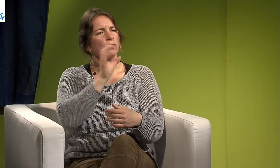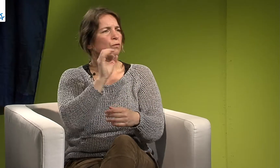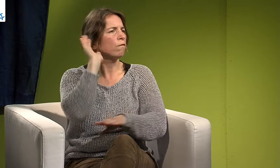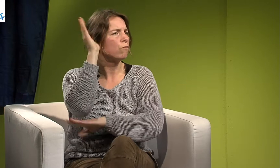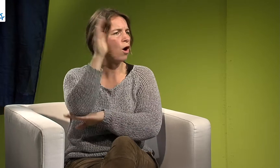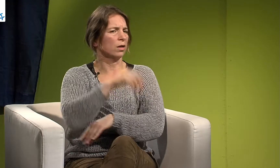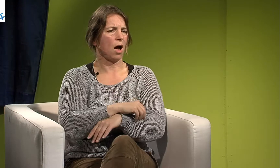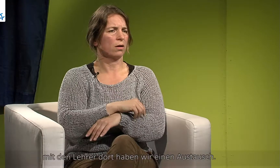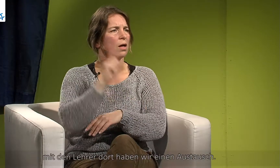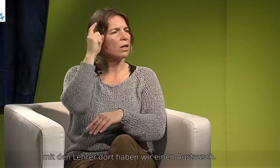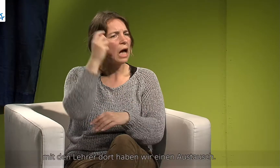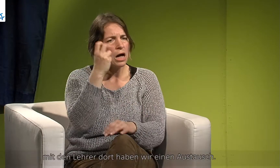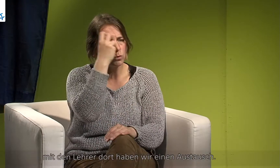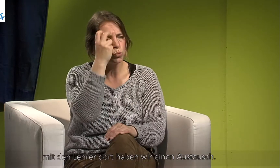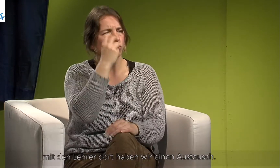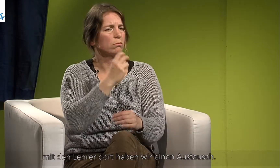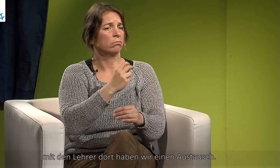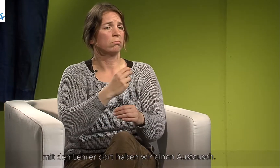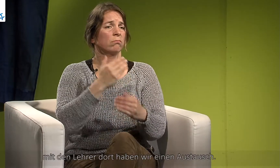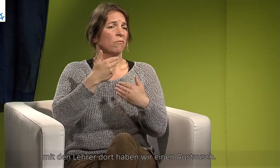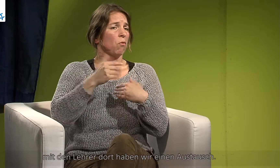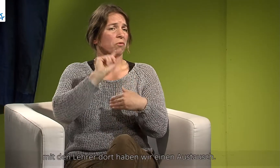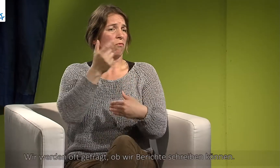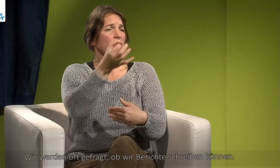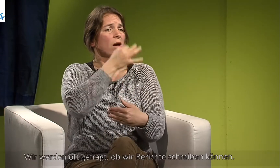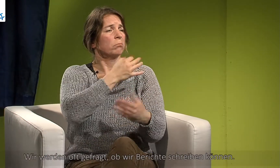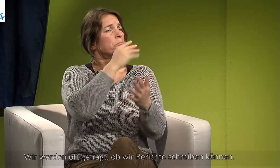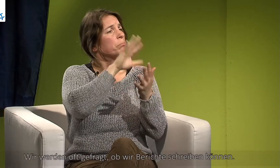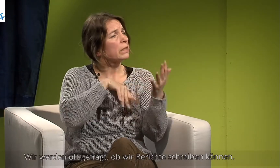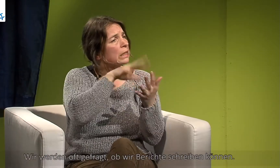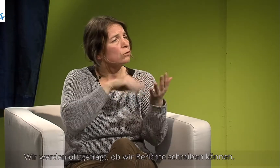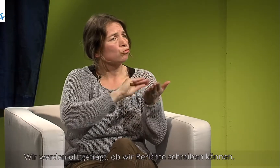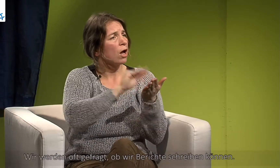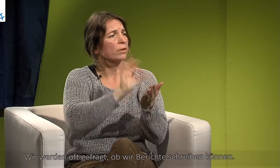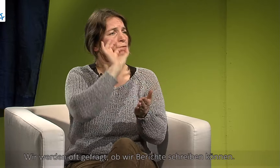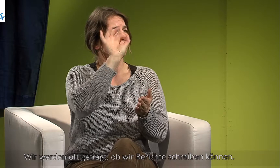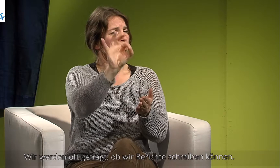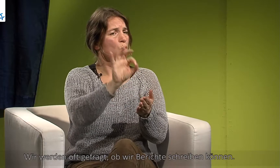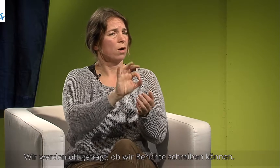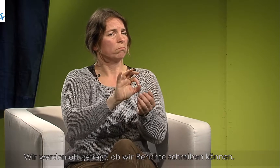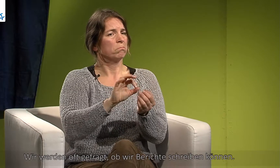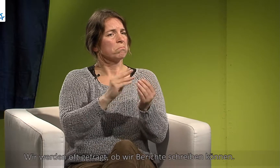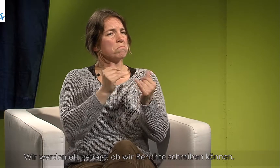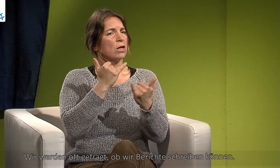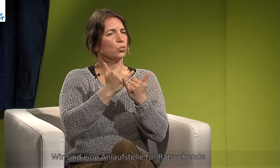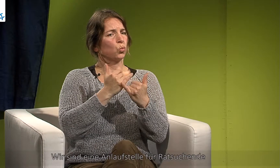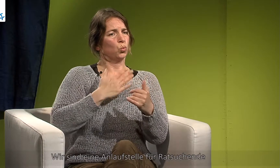DFGS, also die Lehrer dort, dass wir dort einen Austausch haben und wir werden einfach oft gefragt, ob wir auch Berichte schreiben können. Also wir sind